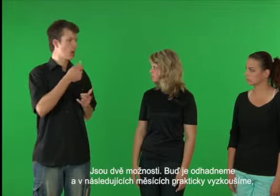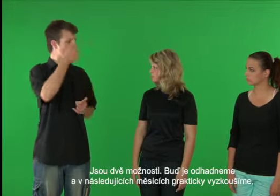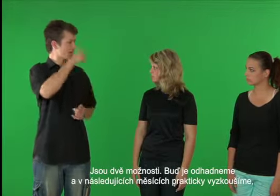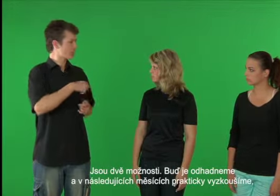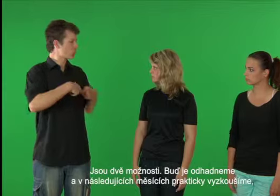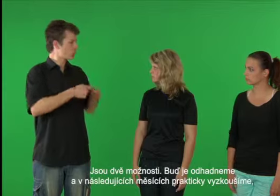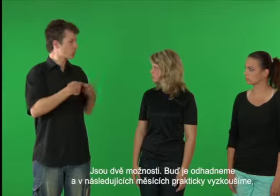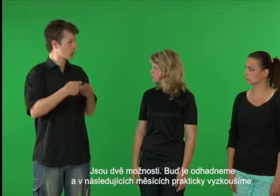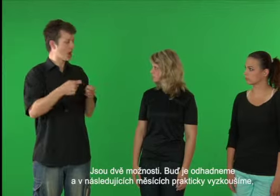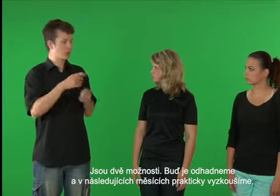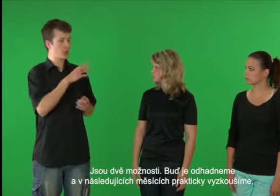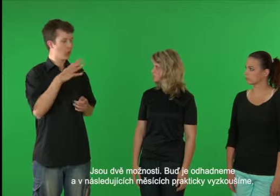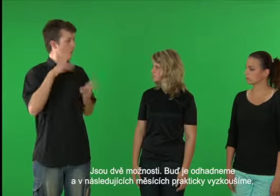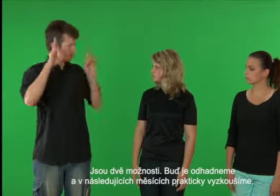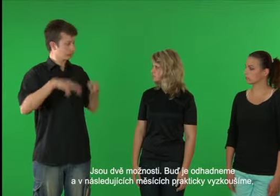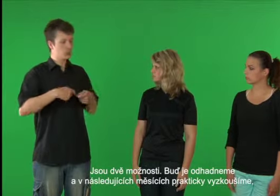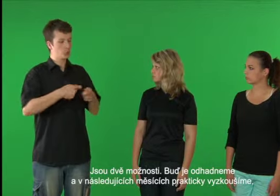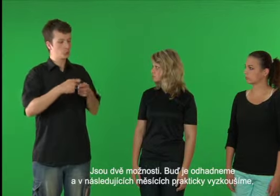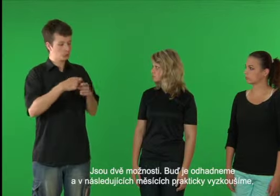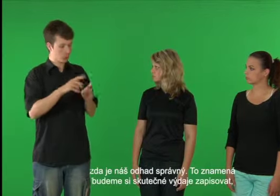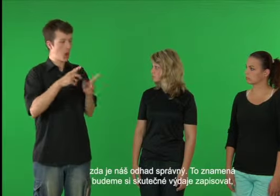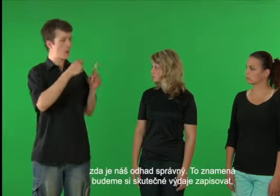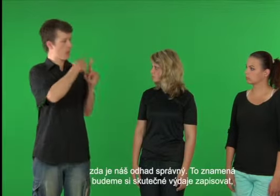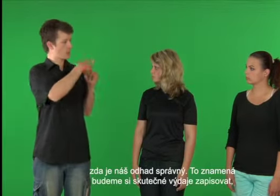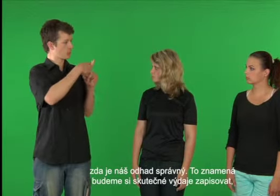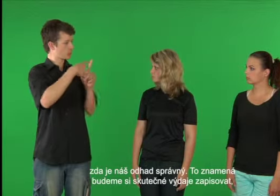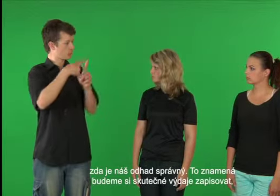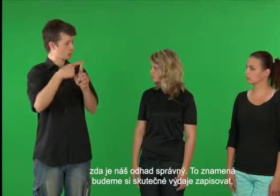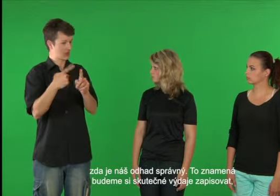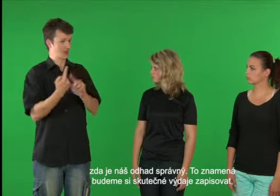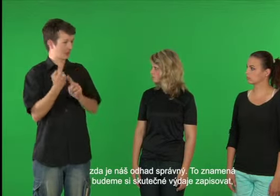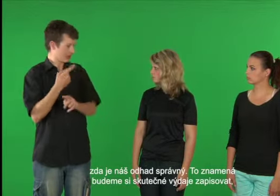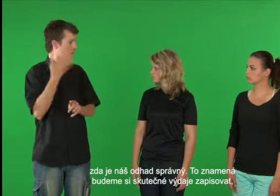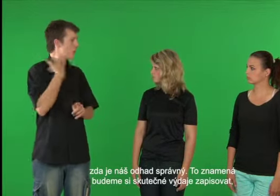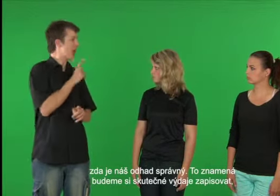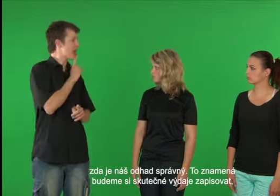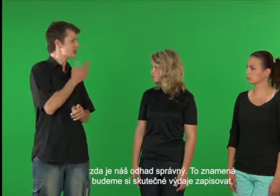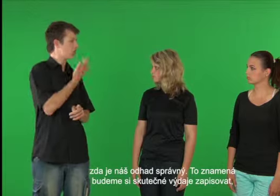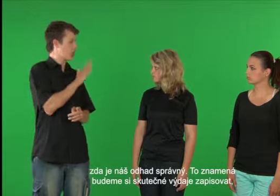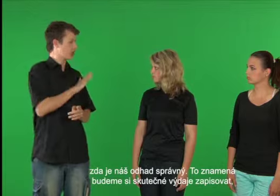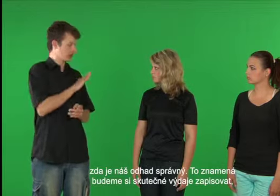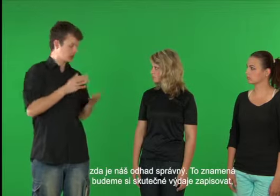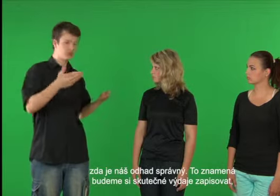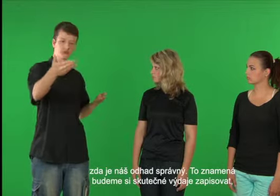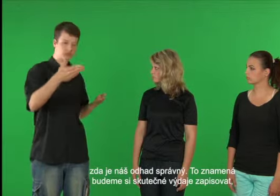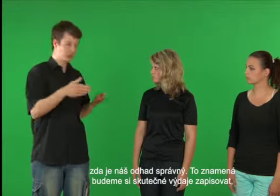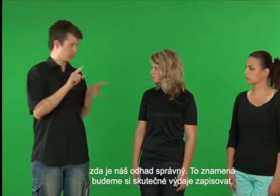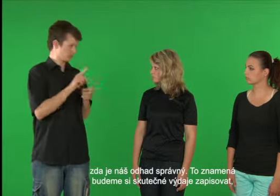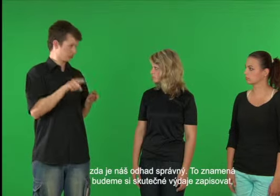Buď je odhadneme a v následujících měsících prakticky vyzkoušeme, zdá je náš odhad správný. To znamená, budeme si skutečné